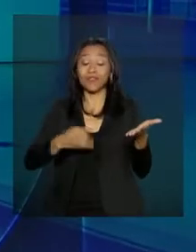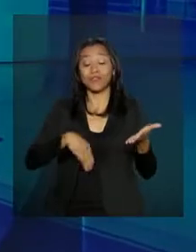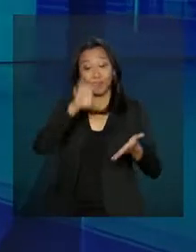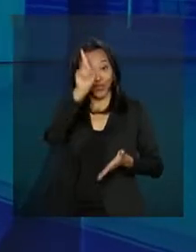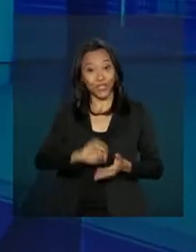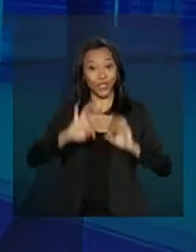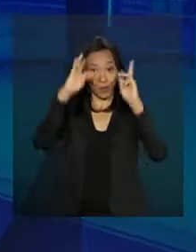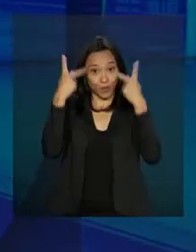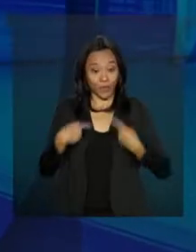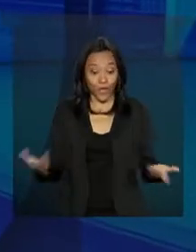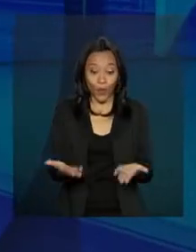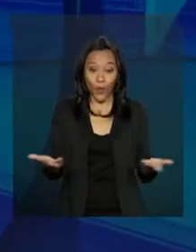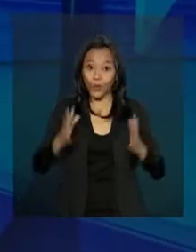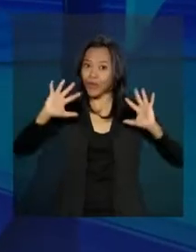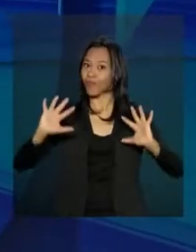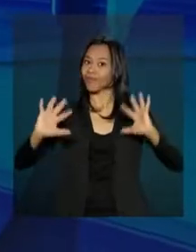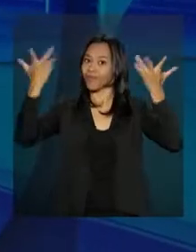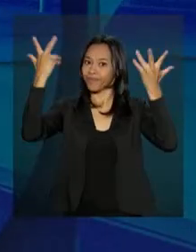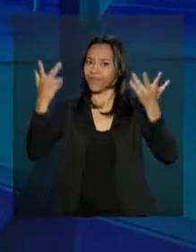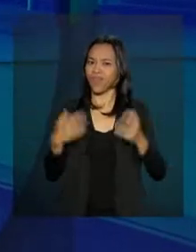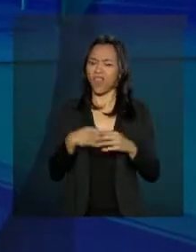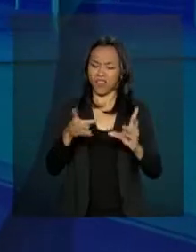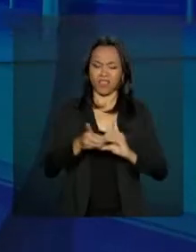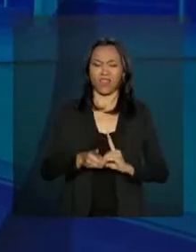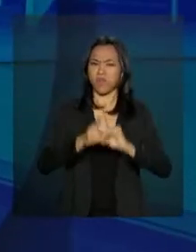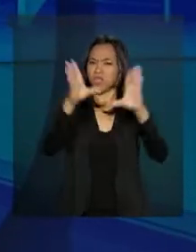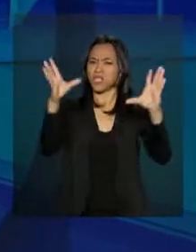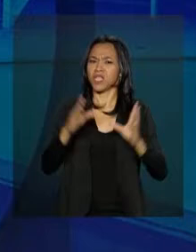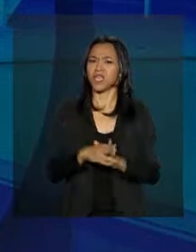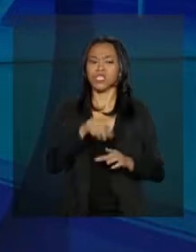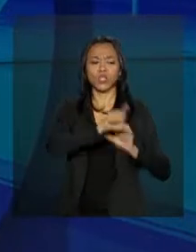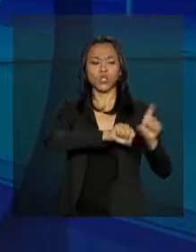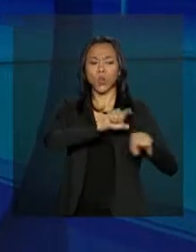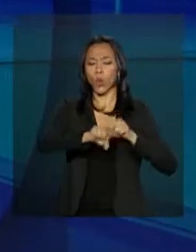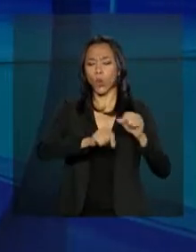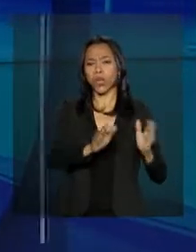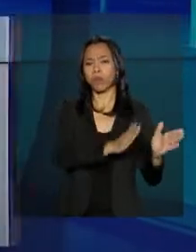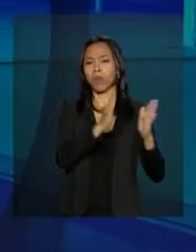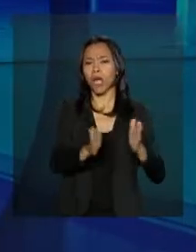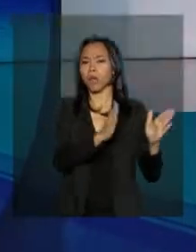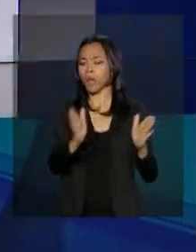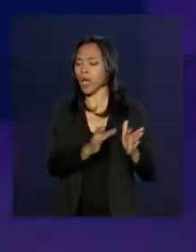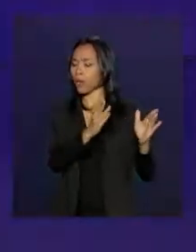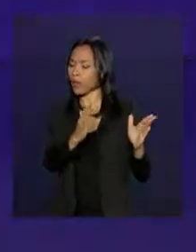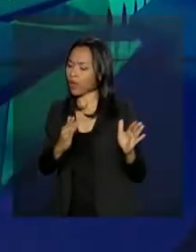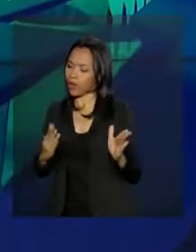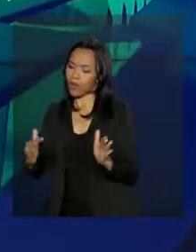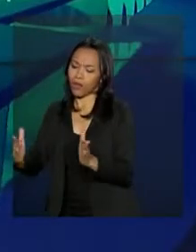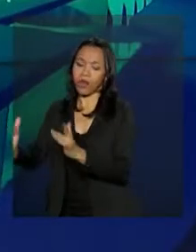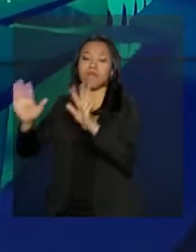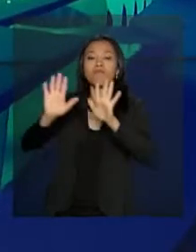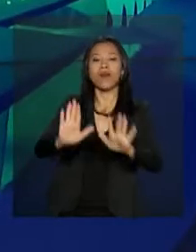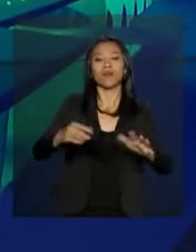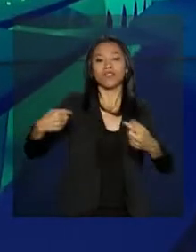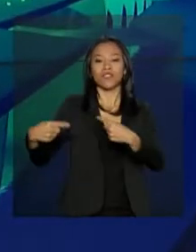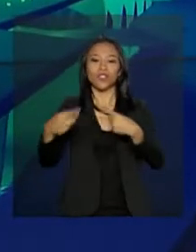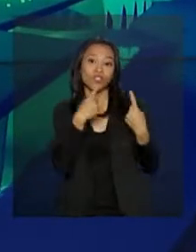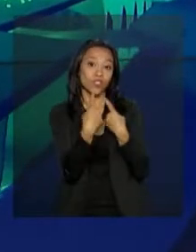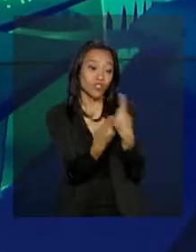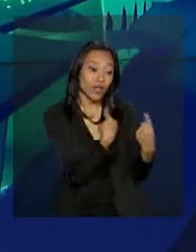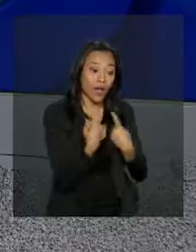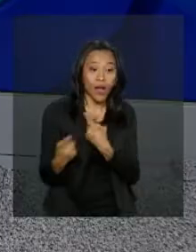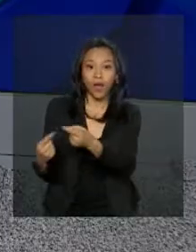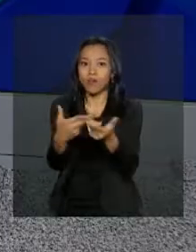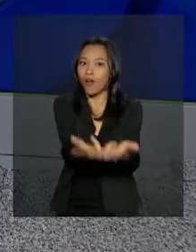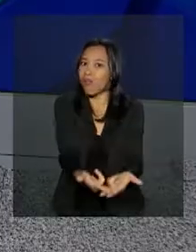Diz que a democracia não se resume a escolhas periódicas por meio do voto, mas também se constrói com diálogo e tolerância.